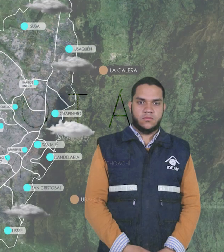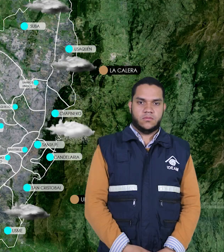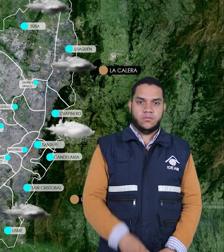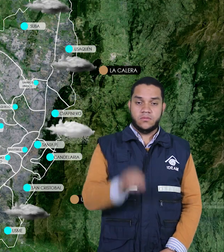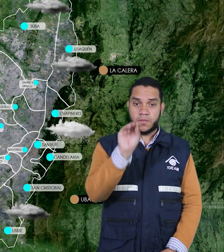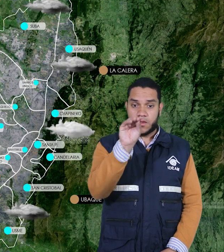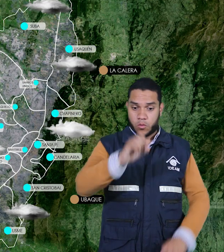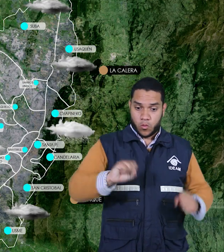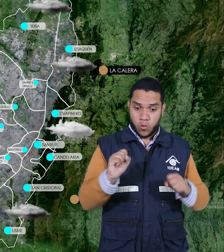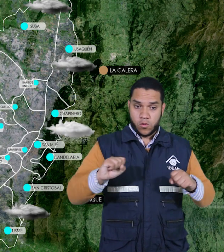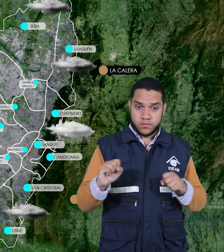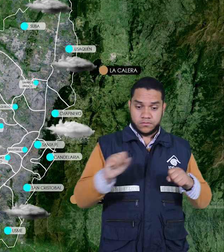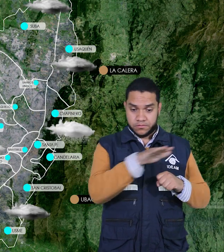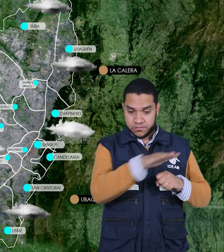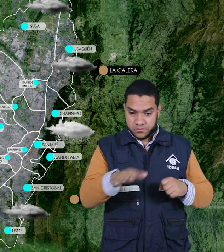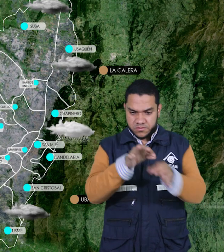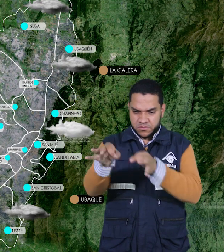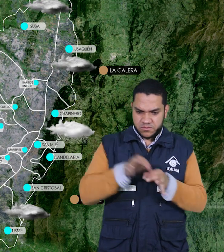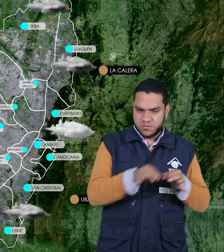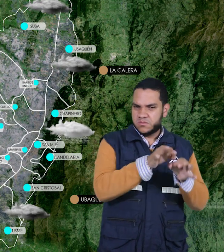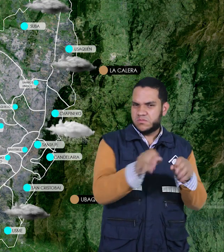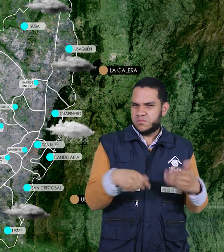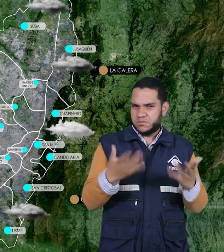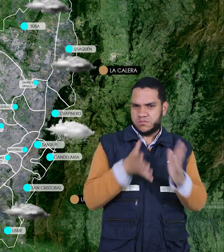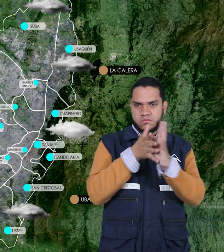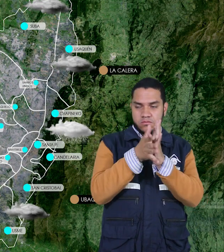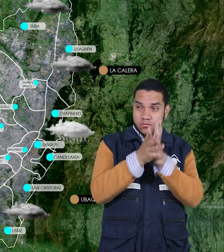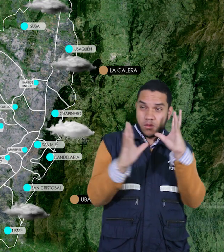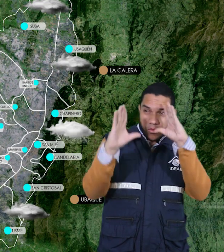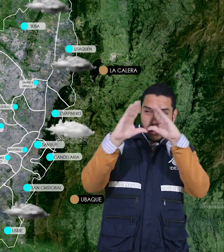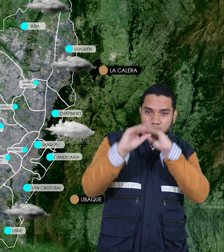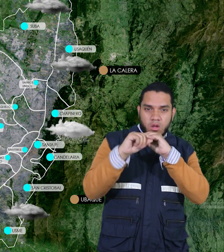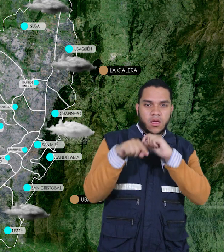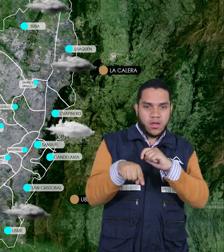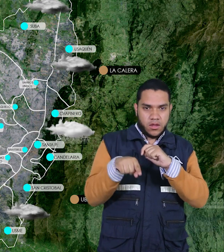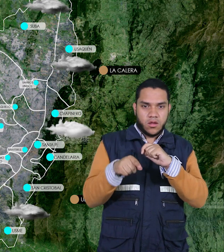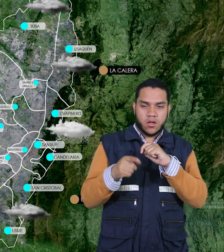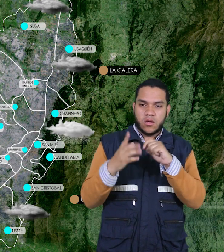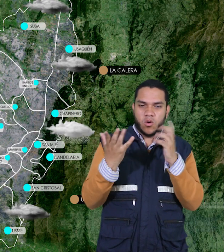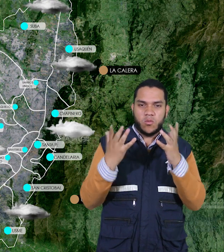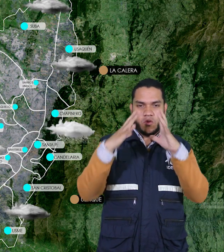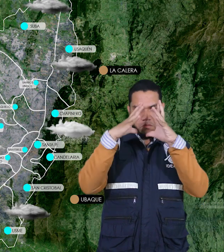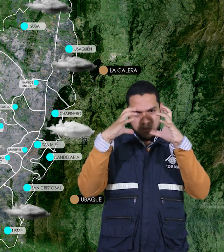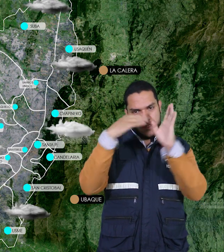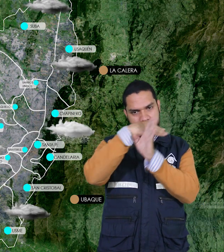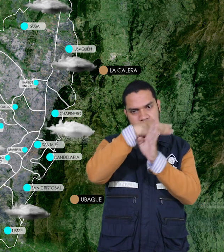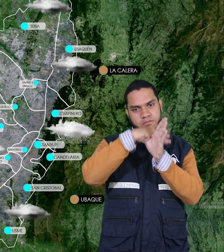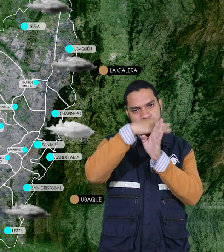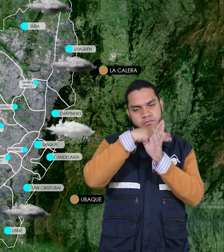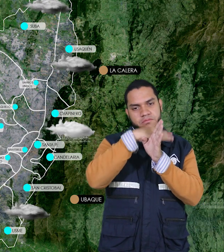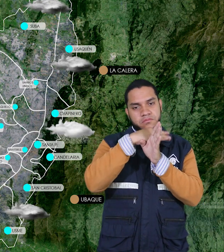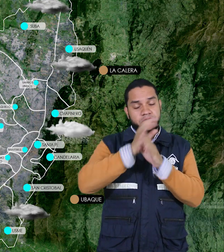El pronóstico para la ciudad de Bogotá y la sabana nos indica que durante la noche prevalecerán las condiciones de cielo parcialmente